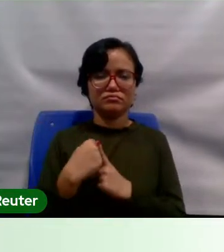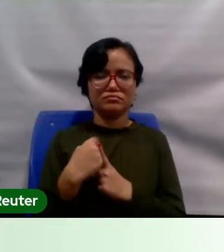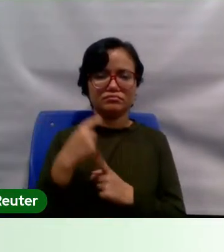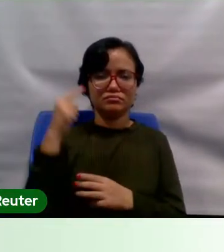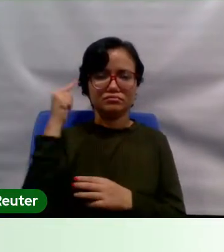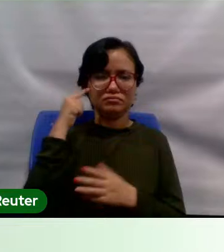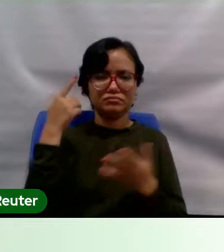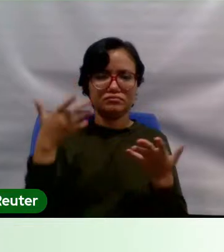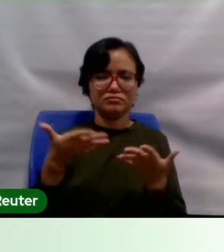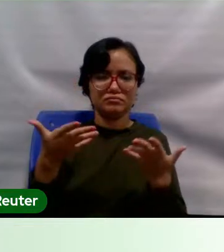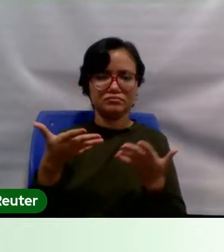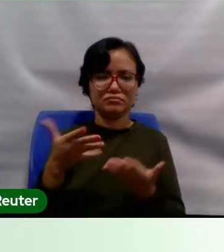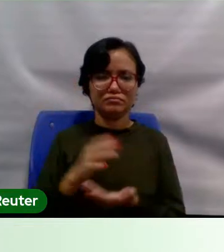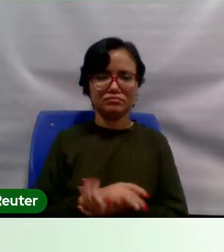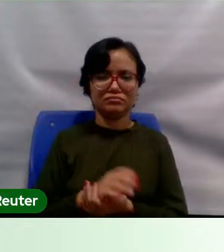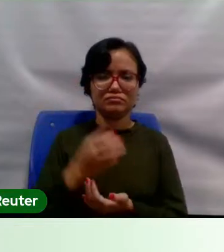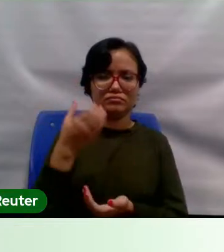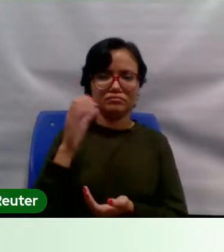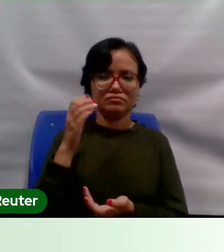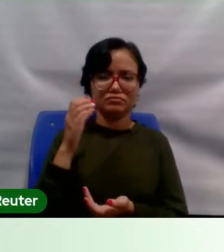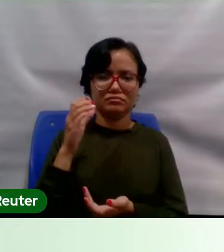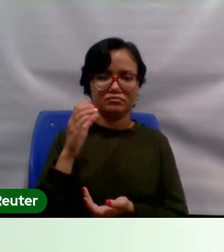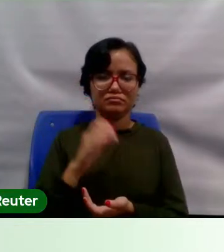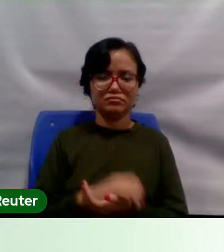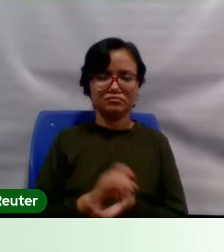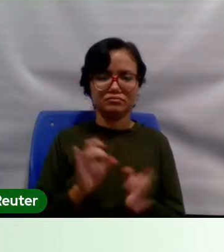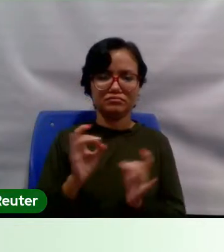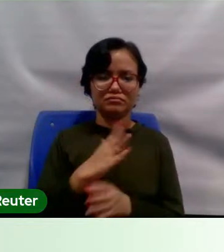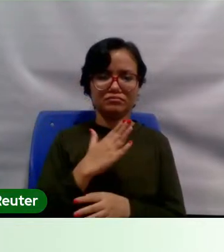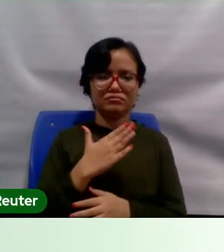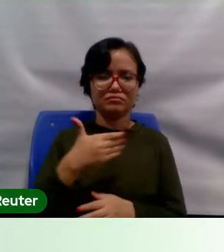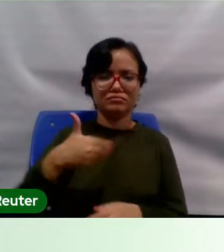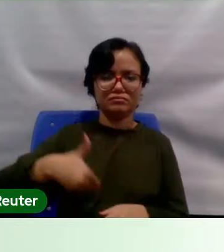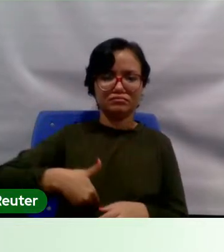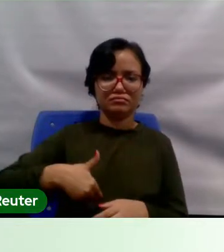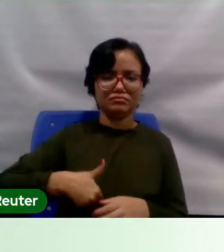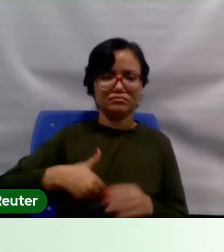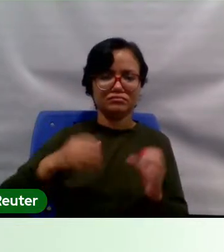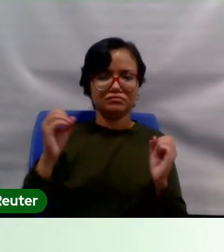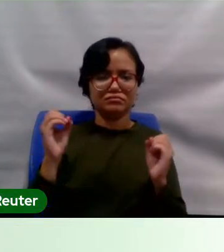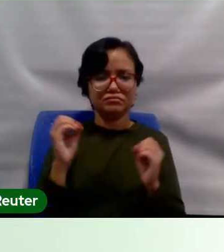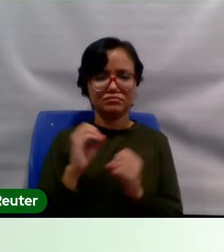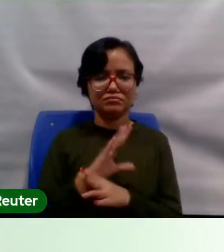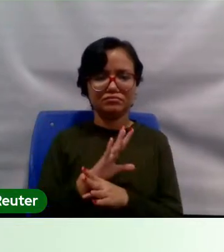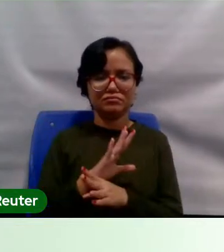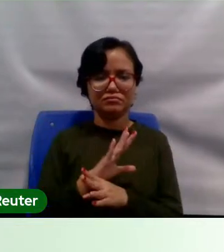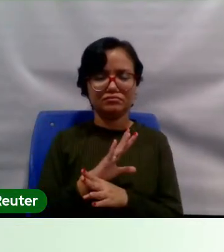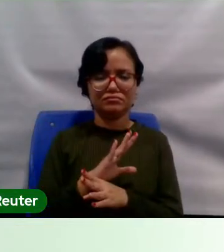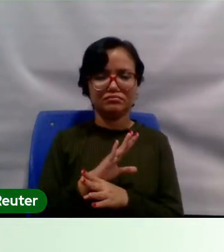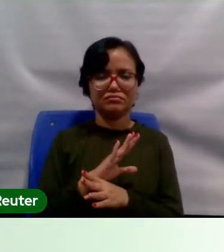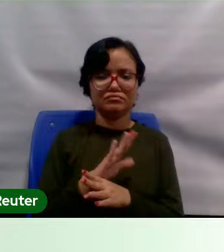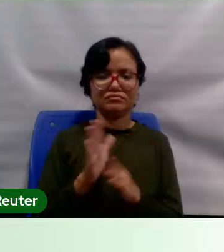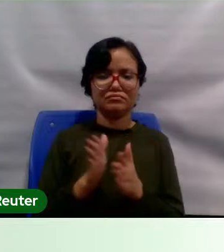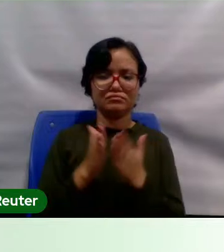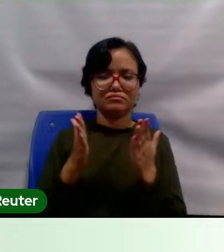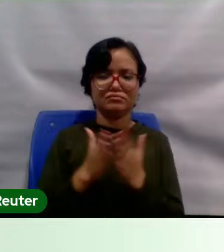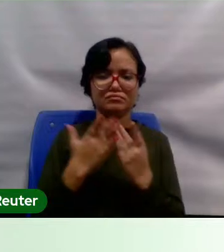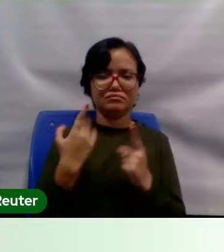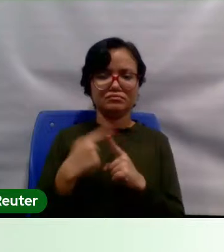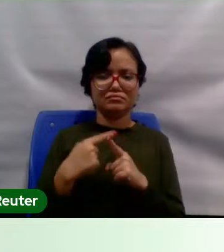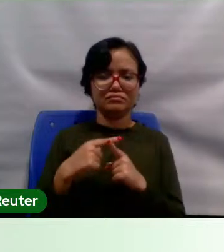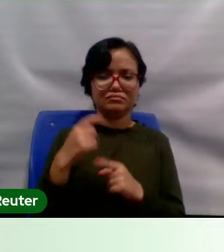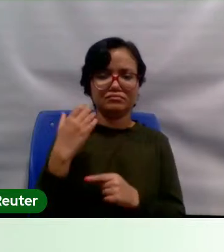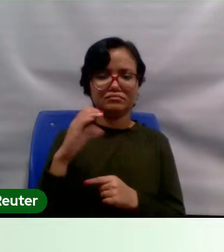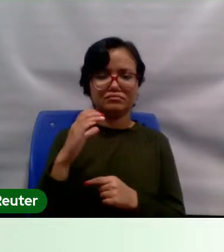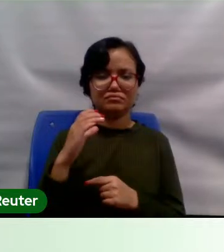que agora, com a ciência, nós vamos acabar com a fome, nós vamos acabar com a miséria, porque a ciência pode tudo. Nós percebemos